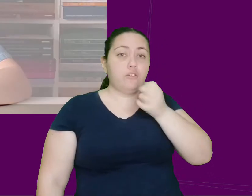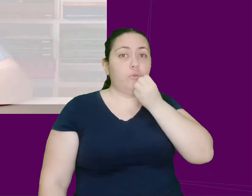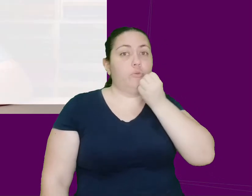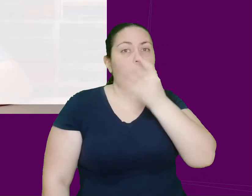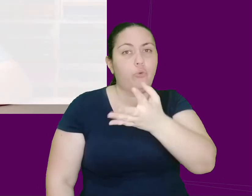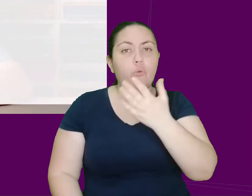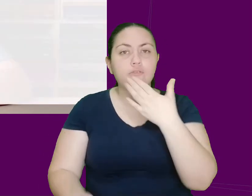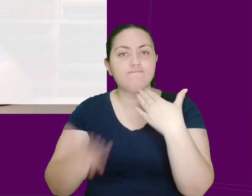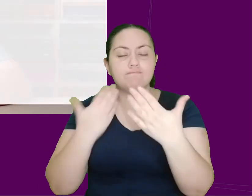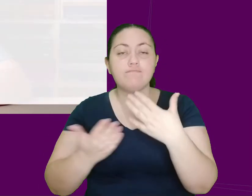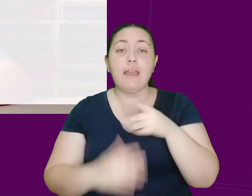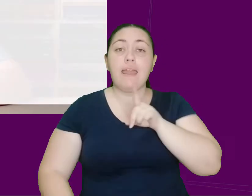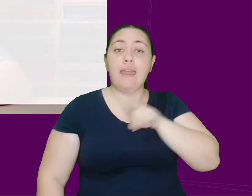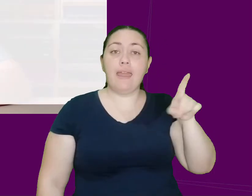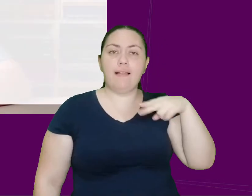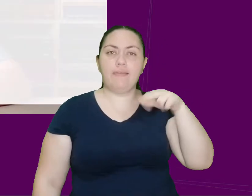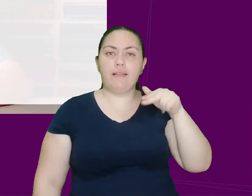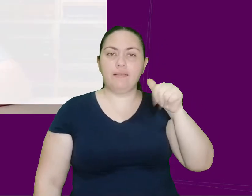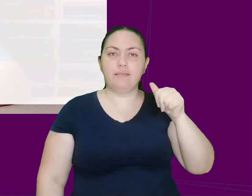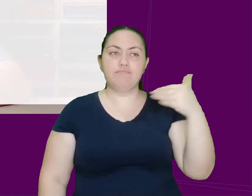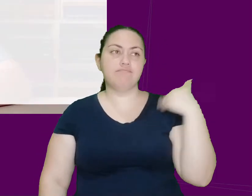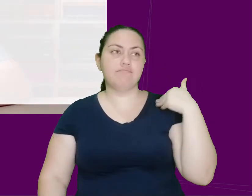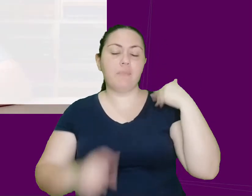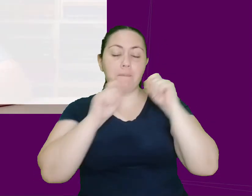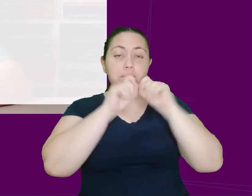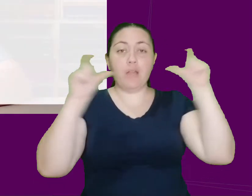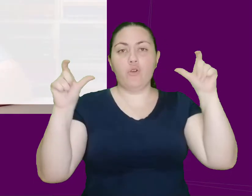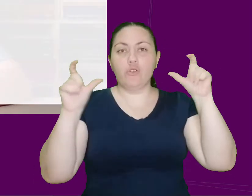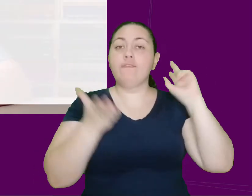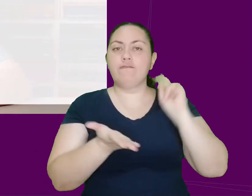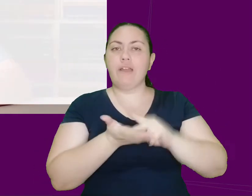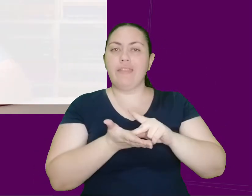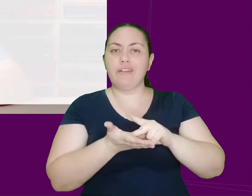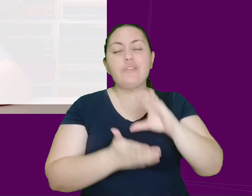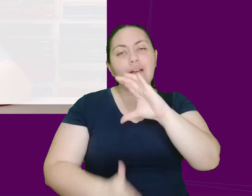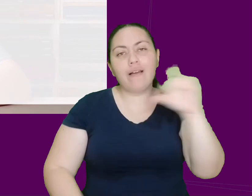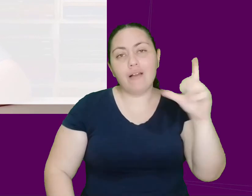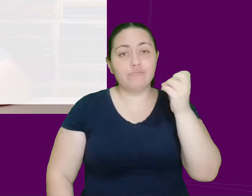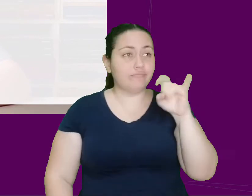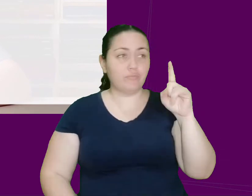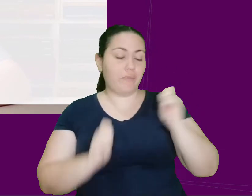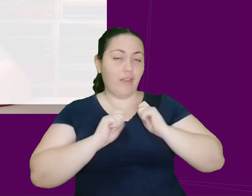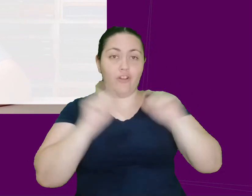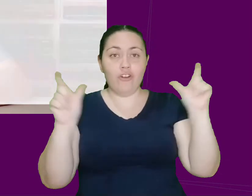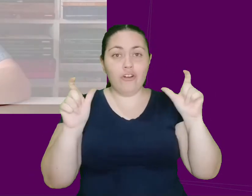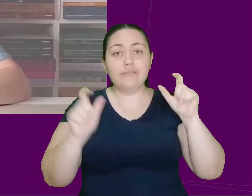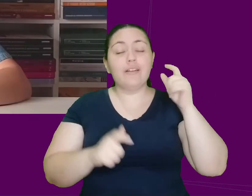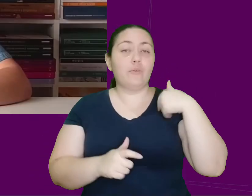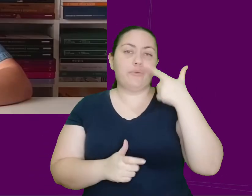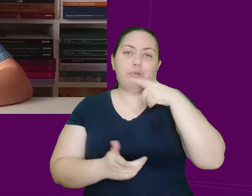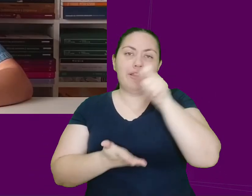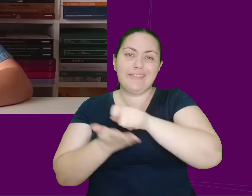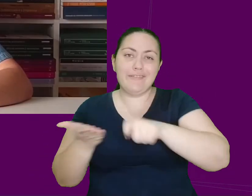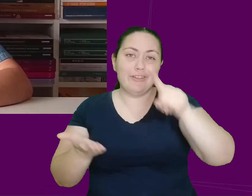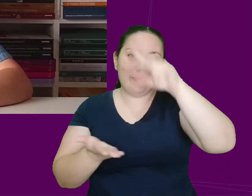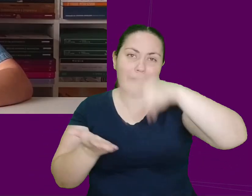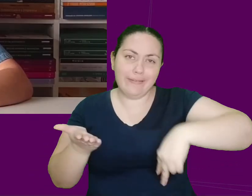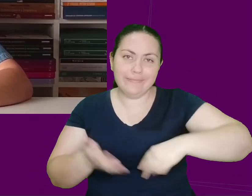Foi a Nana quem me acordou aquele dia. Claro, se não, você não estaria lendo isso. Mas, estando no